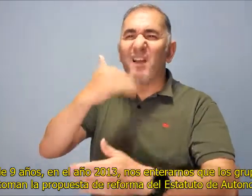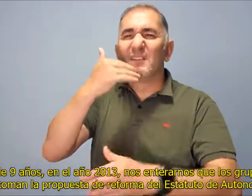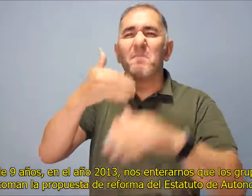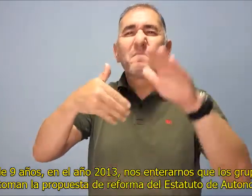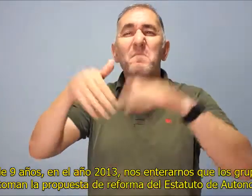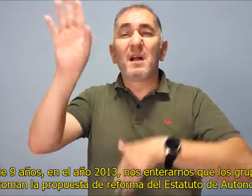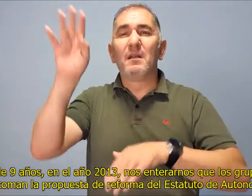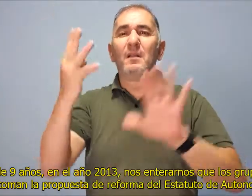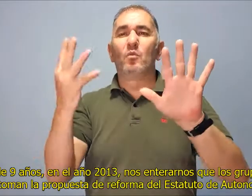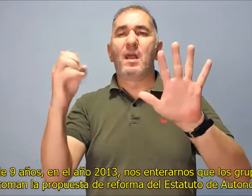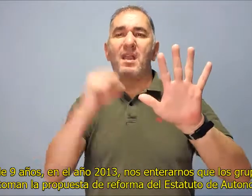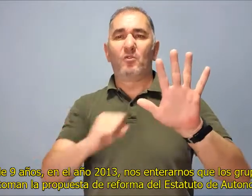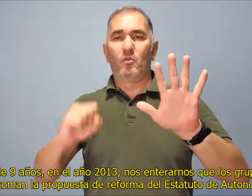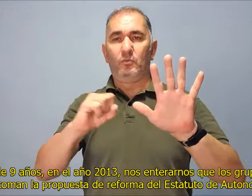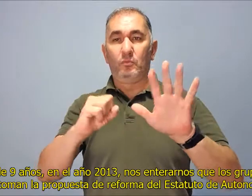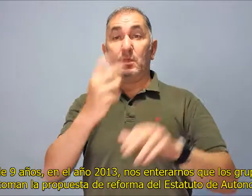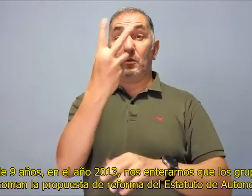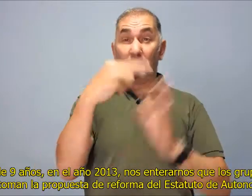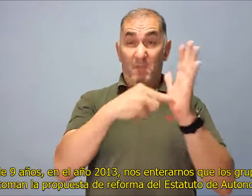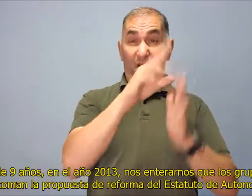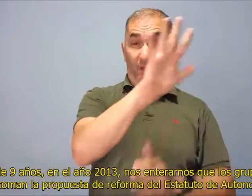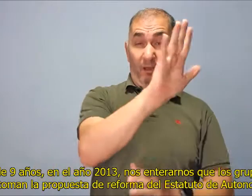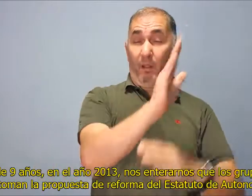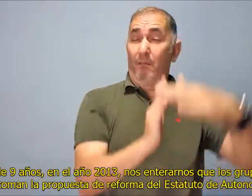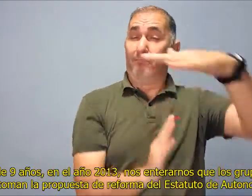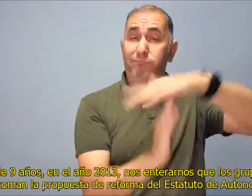Después de nueve años, en el año 2013,